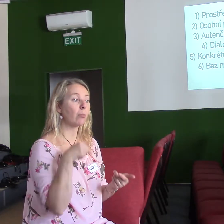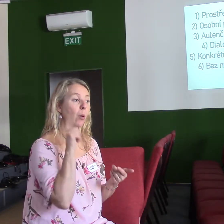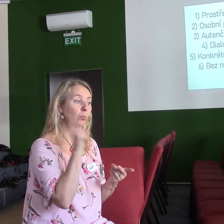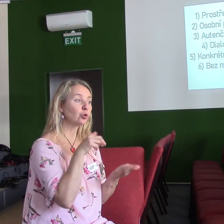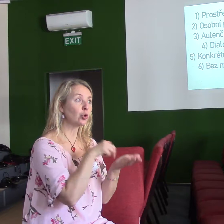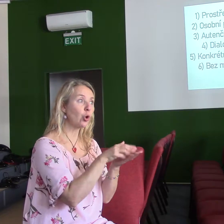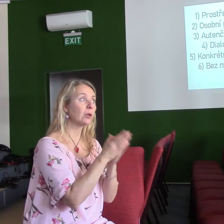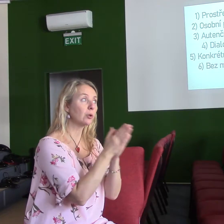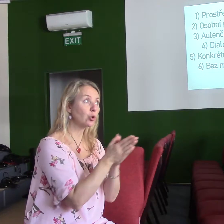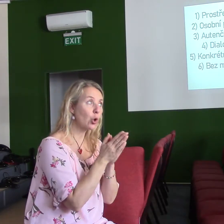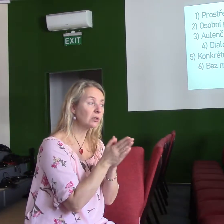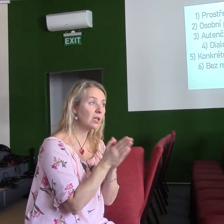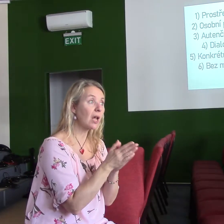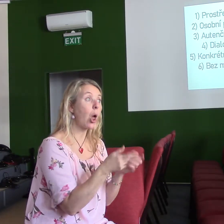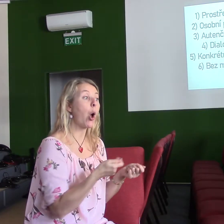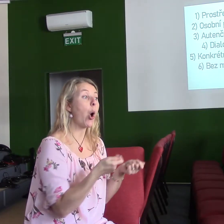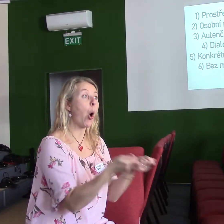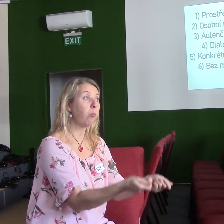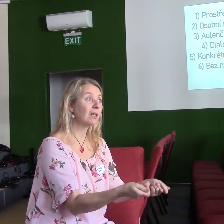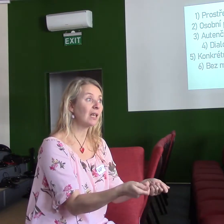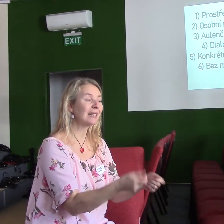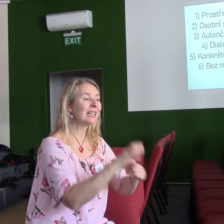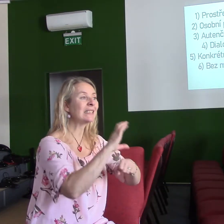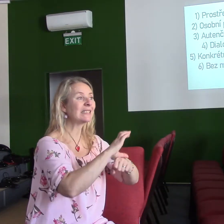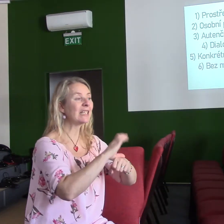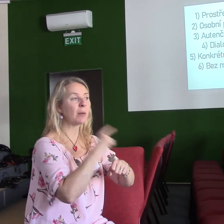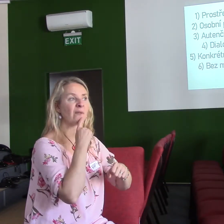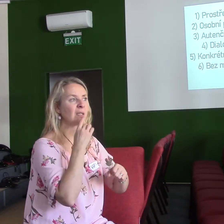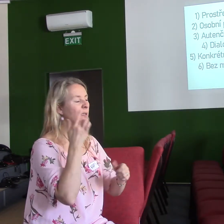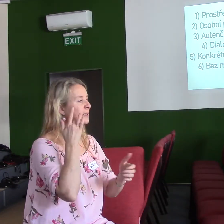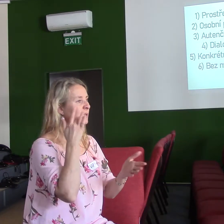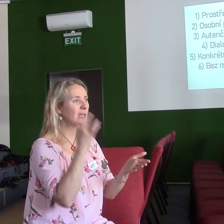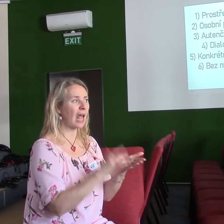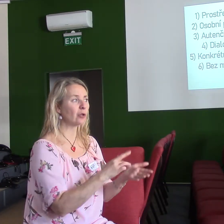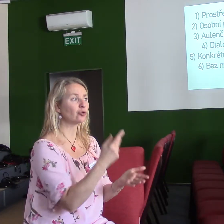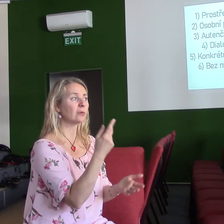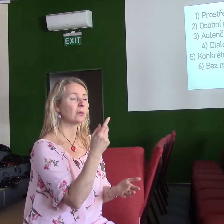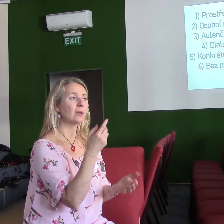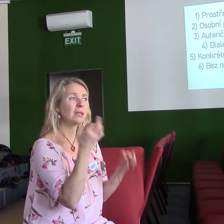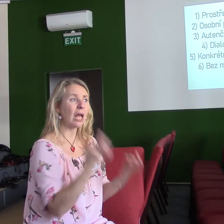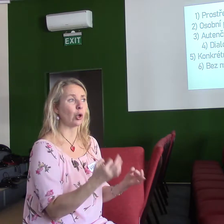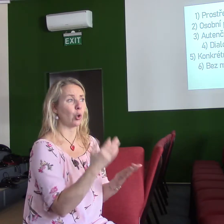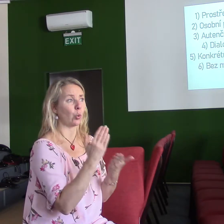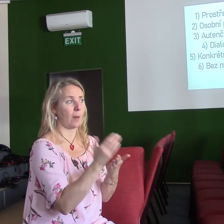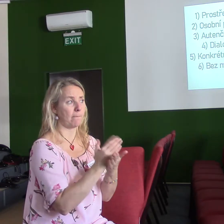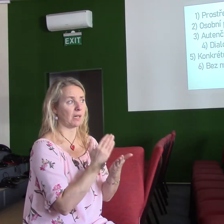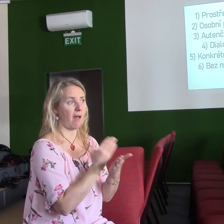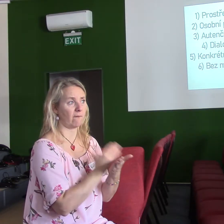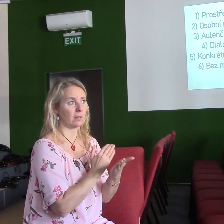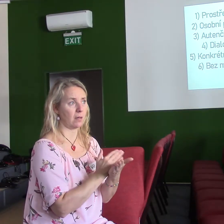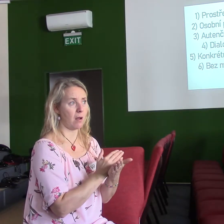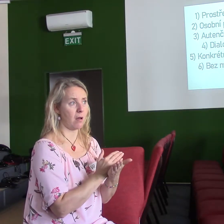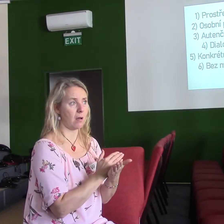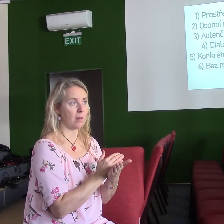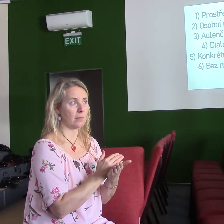chrámu a obětovat tam, tak církev se shodla na tom, že stačí jenom pár jednoduchých pravidel, které ještě navíc většinou byly kvůli tomu, aby